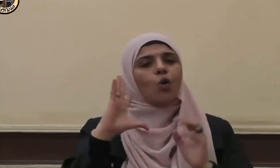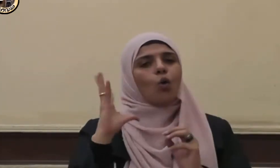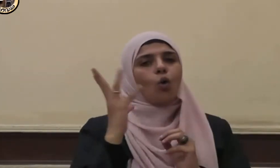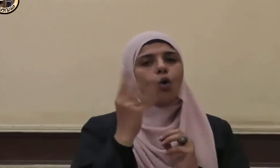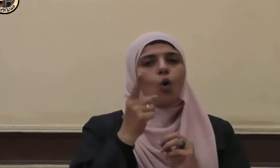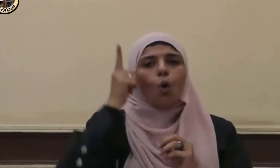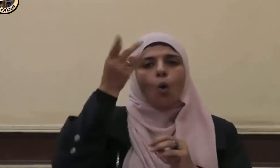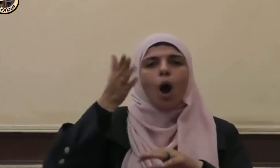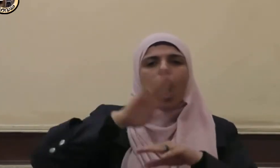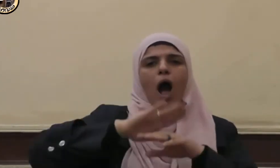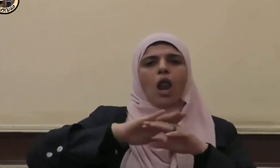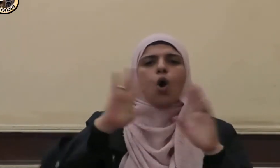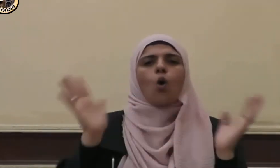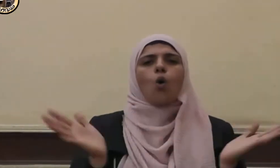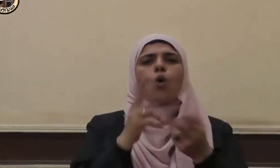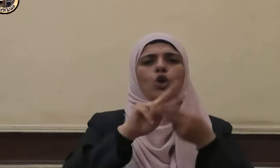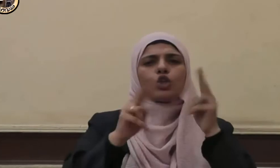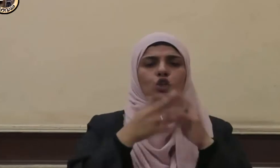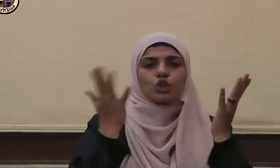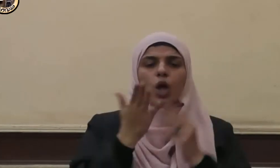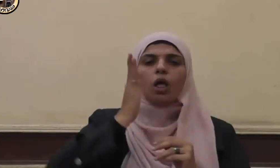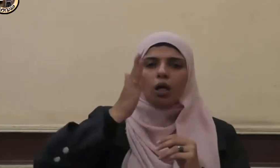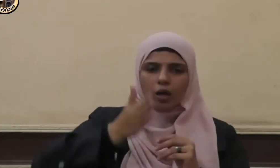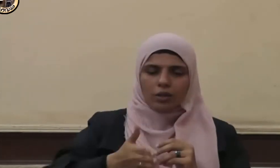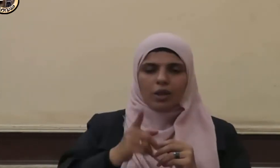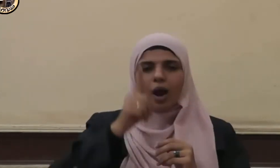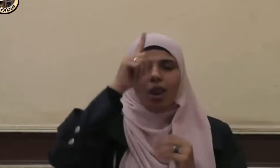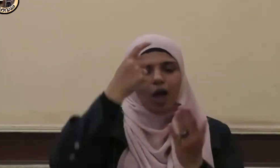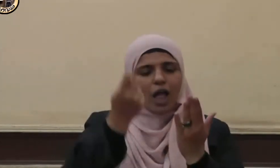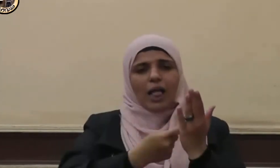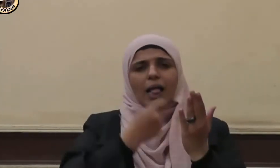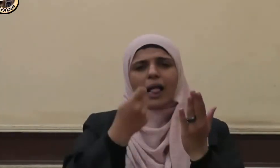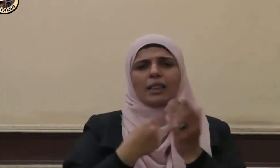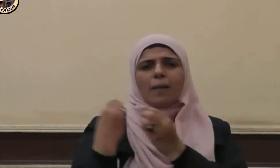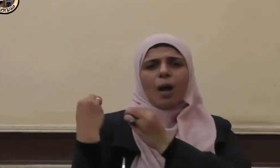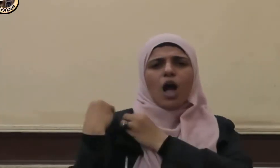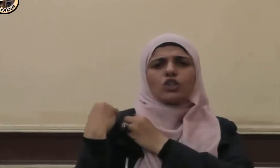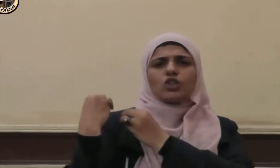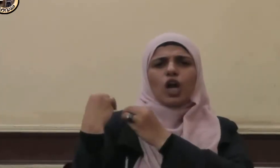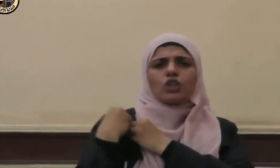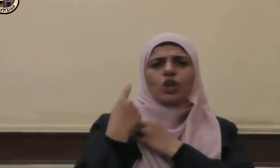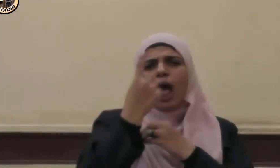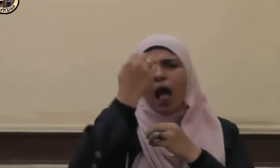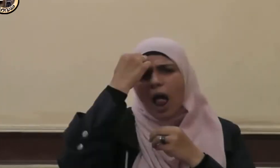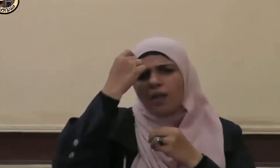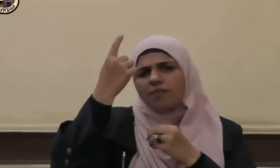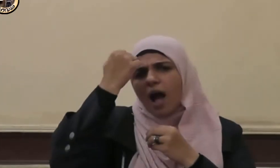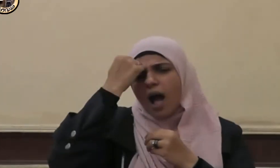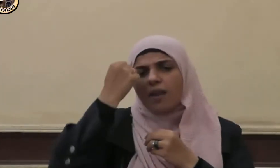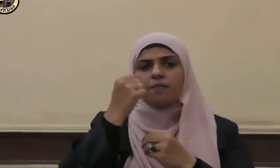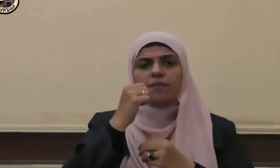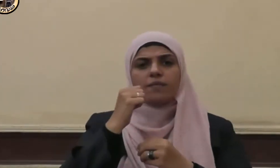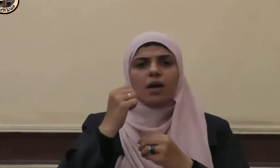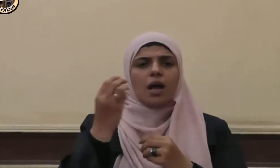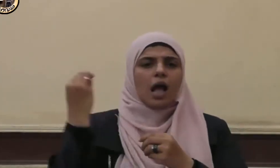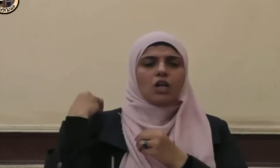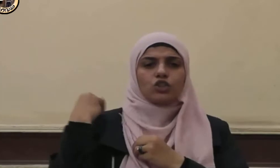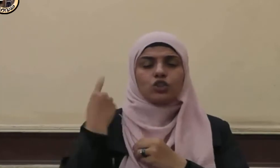كل شيء قدير كتب الله له ألف ألف حسنة ومحى عنه ألف